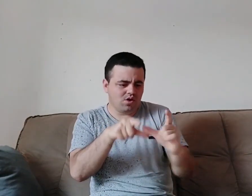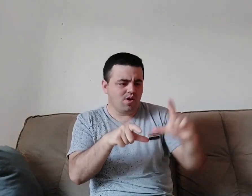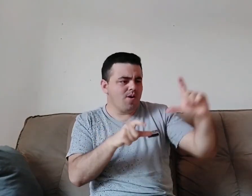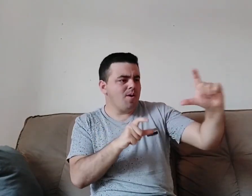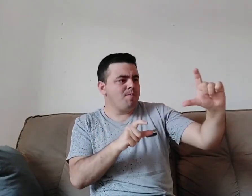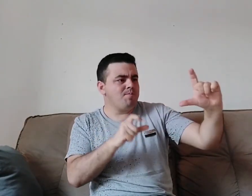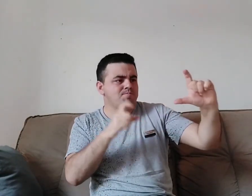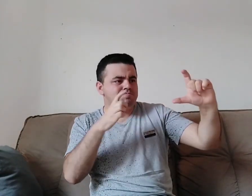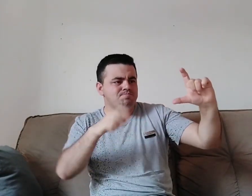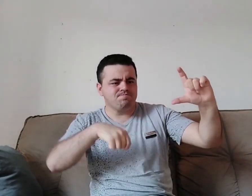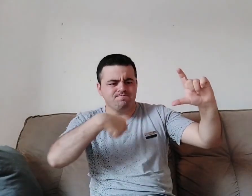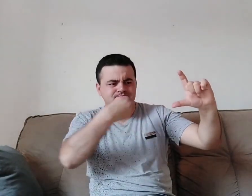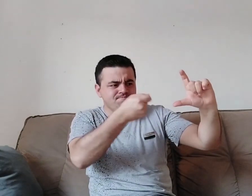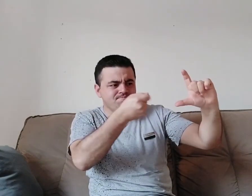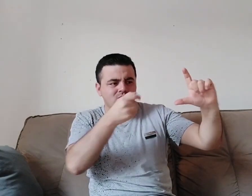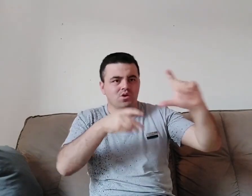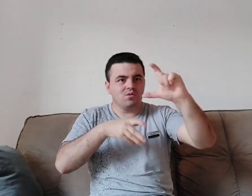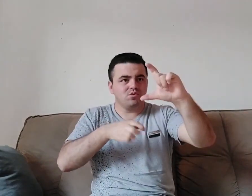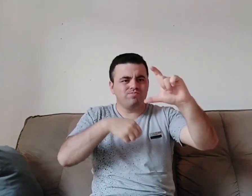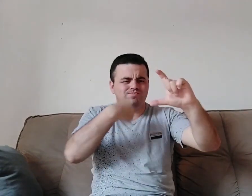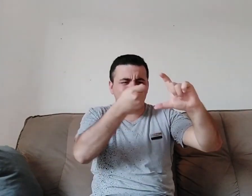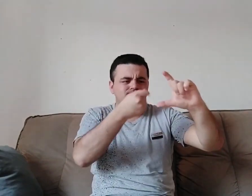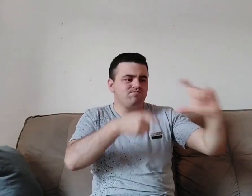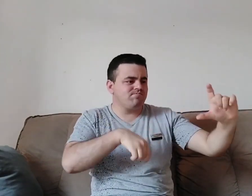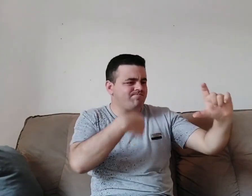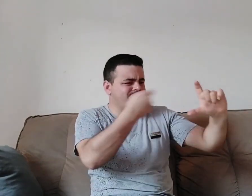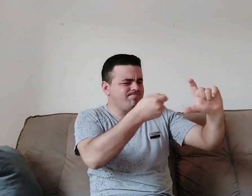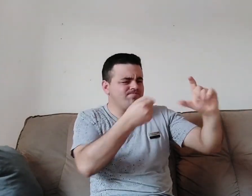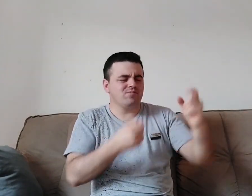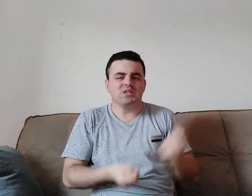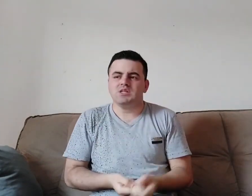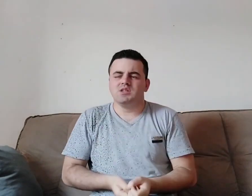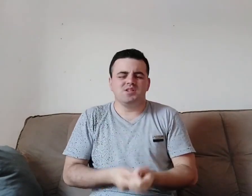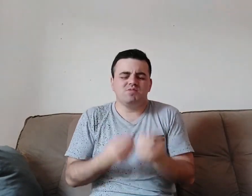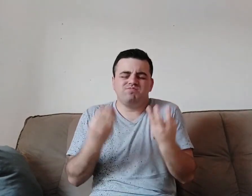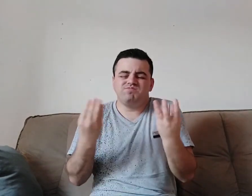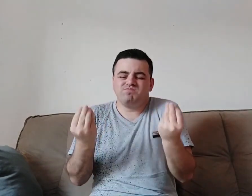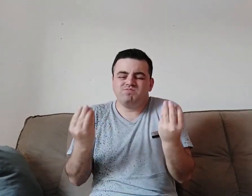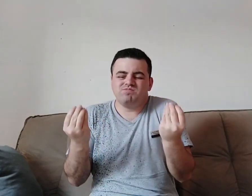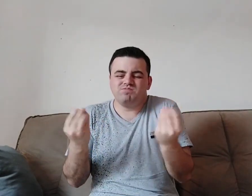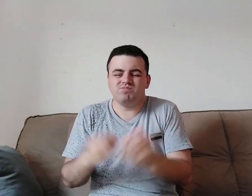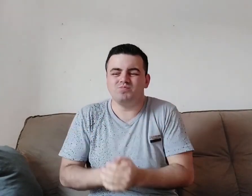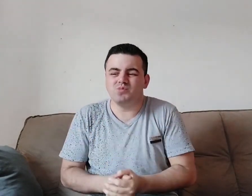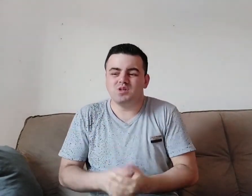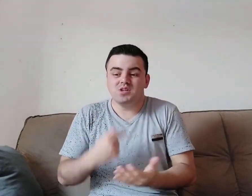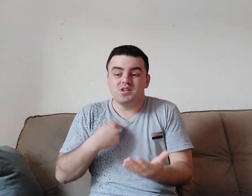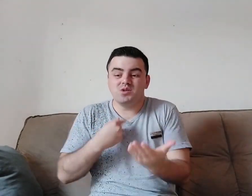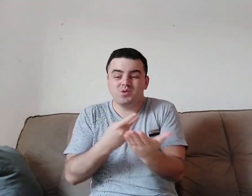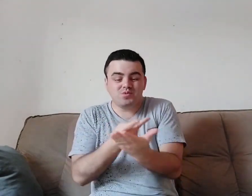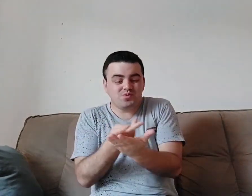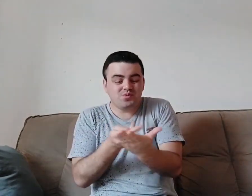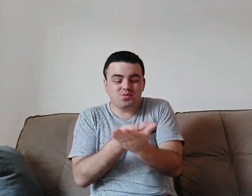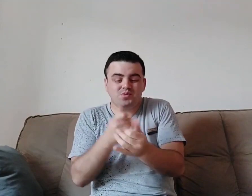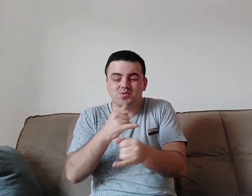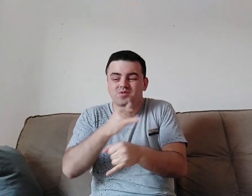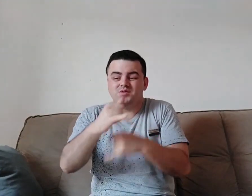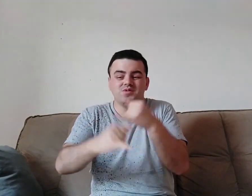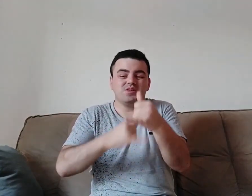dificultoso para mim, porque eu via sinais e eu também via os desenhos demonstrando como é que fazia aqueles